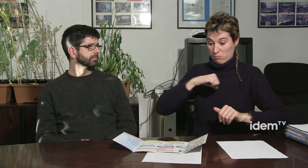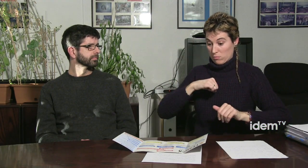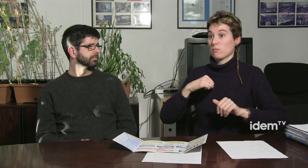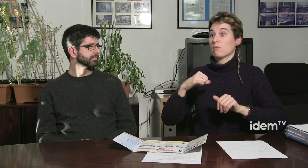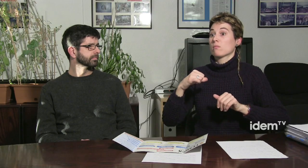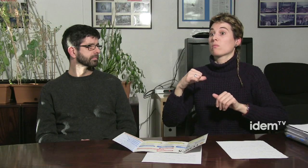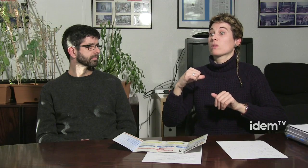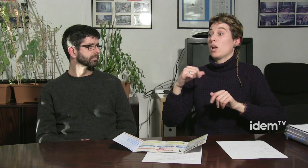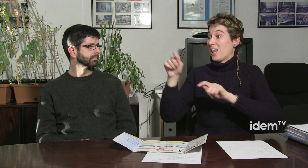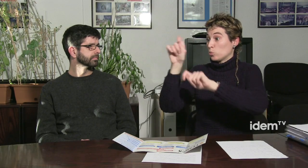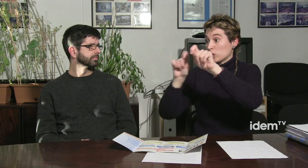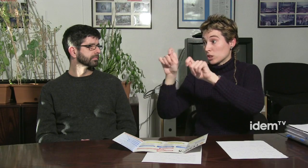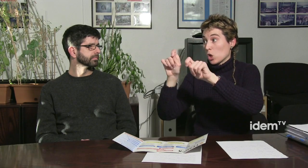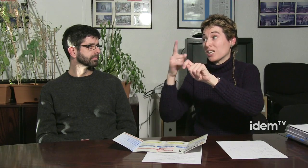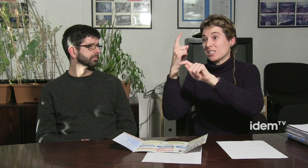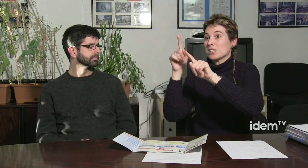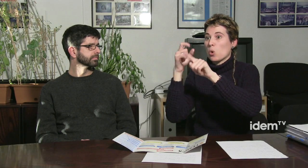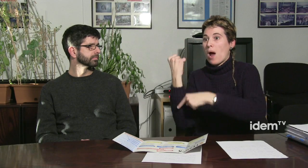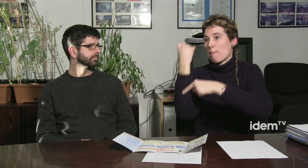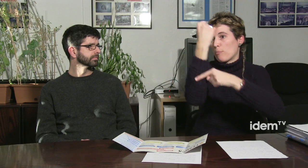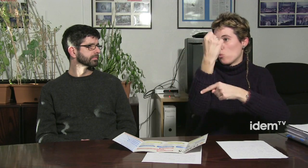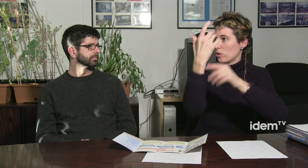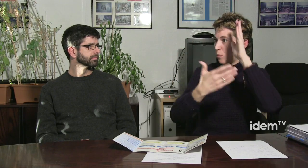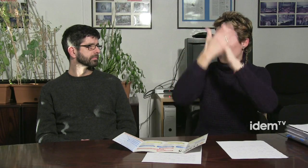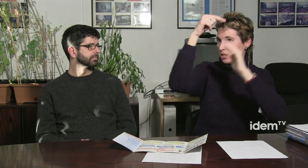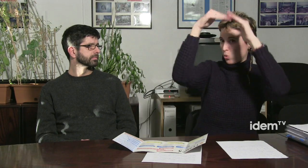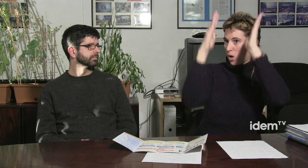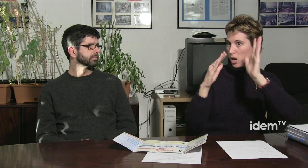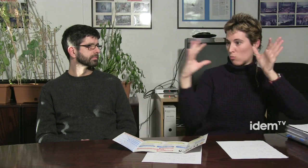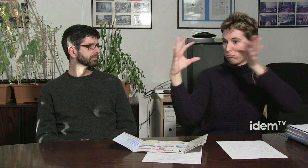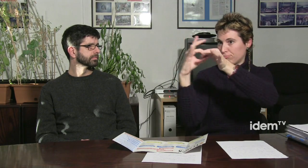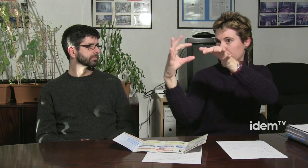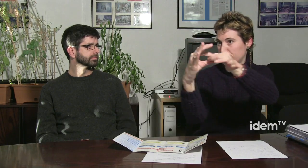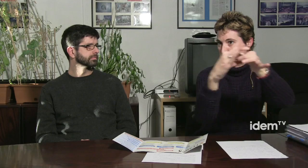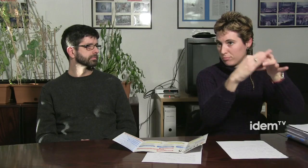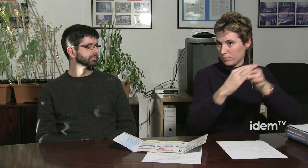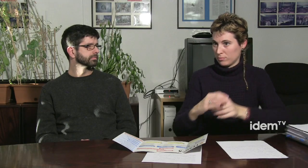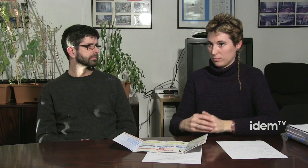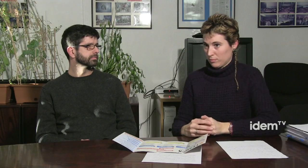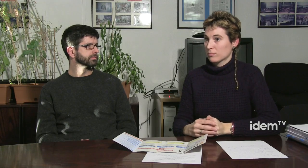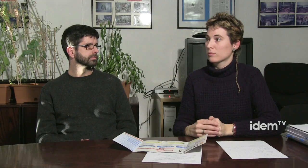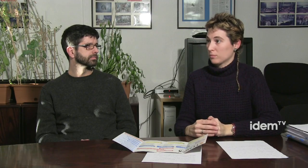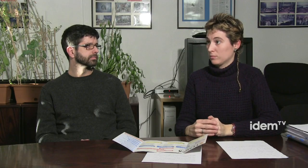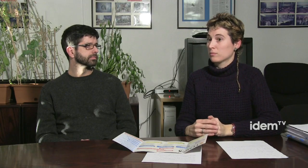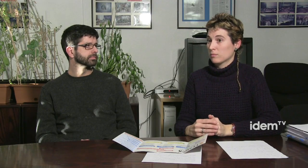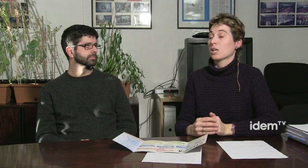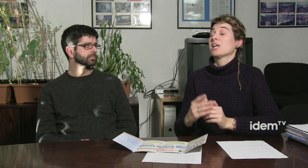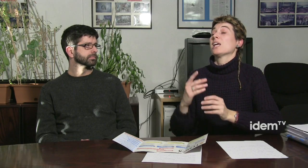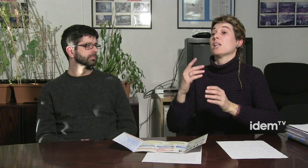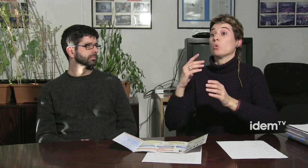cada un ho fes particularment, no tindrien tanta força, llavors afiliades a la FESOCA fan més pinya i fan